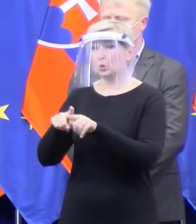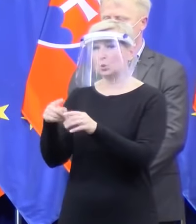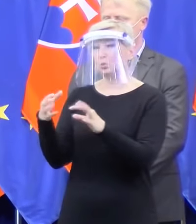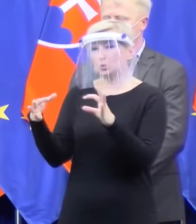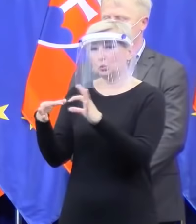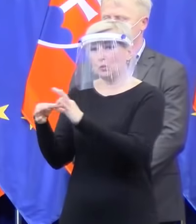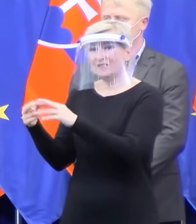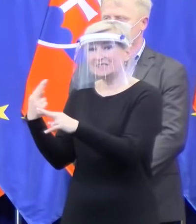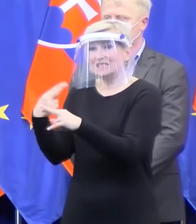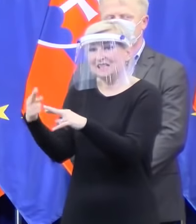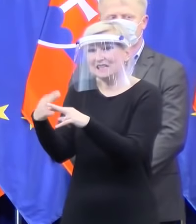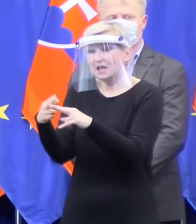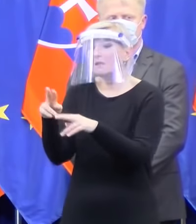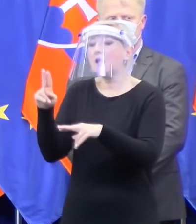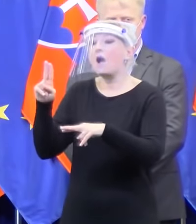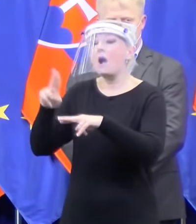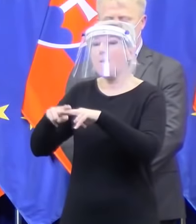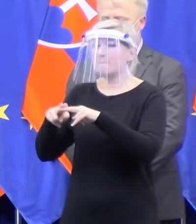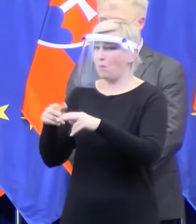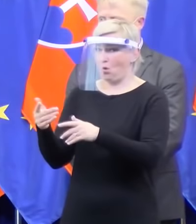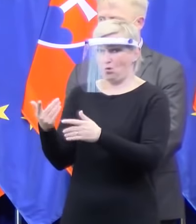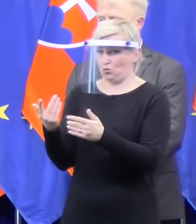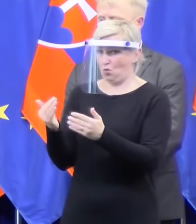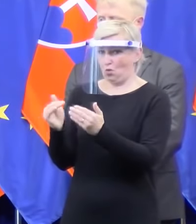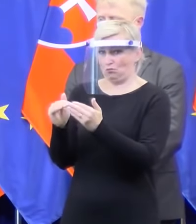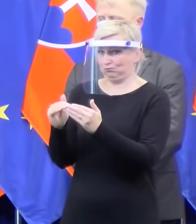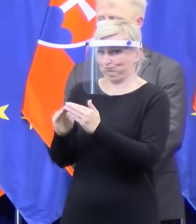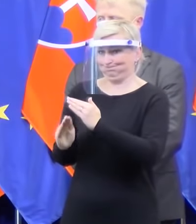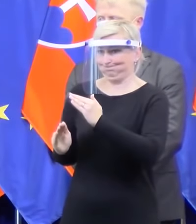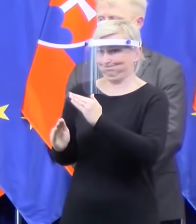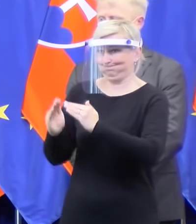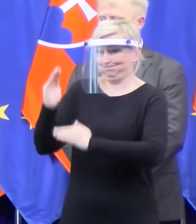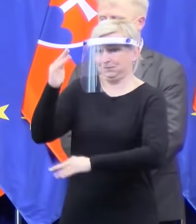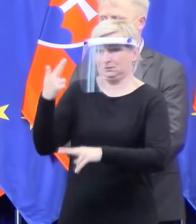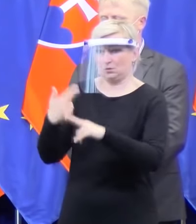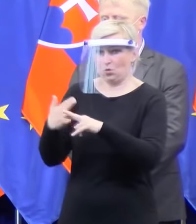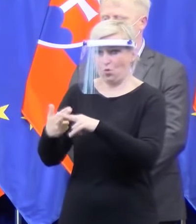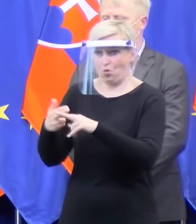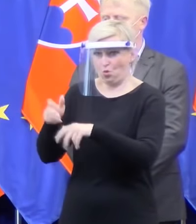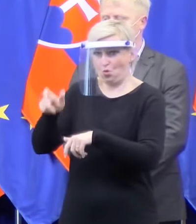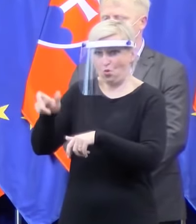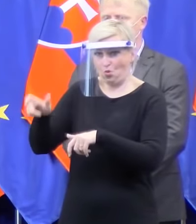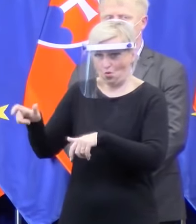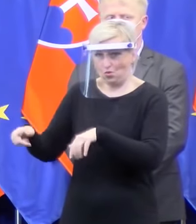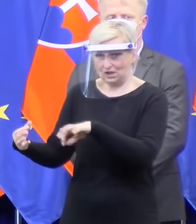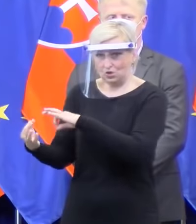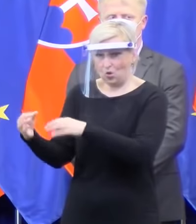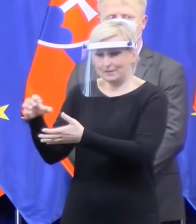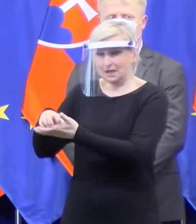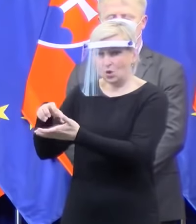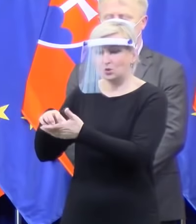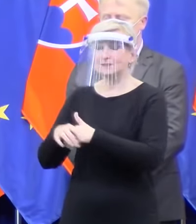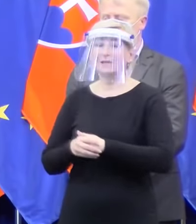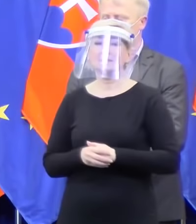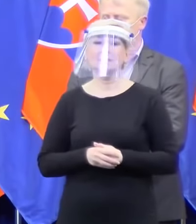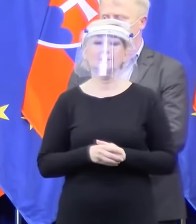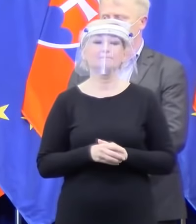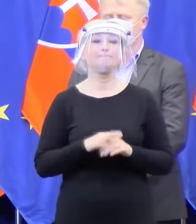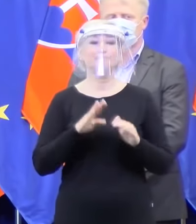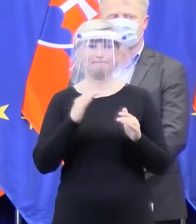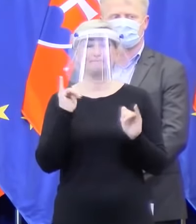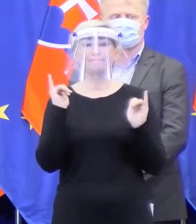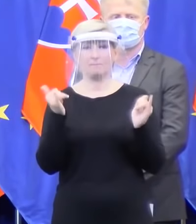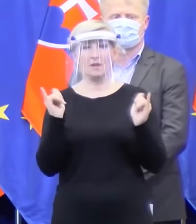ste už uvažovali na tým, aké opatrenia tam spraviť? Áno, aj vzhľadom na túto otázku som rád, že